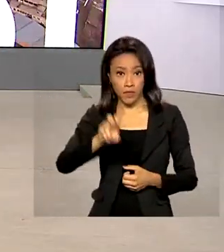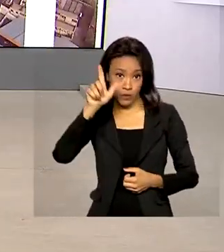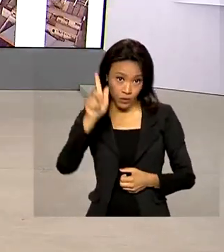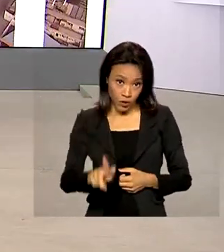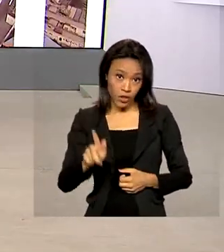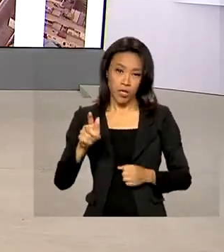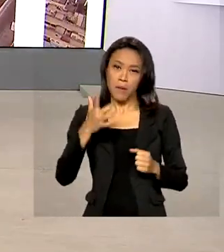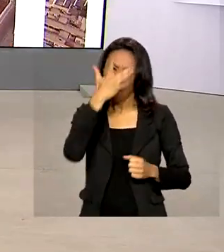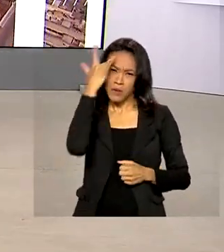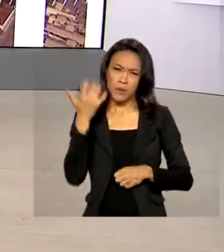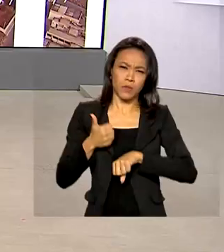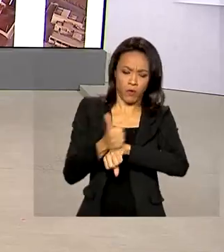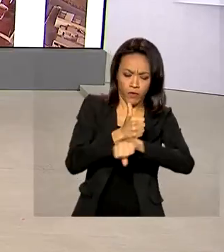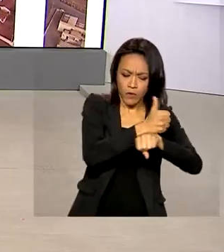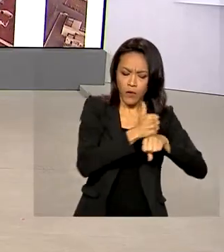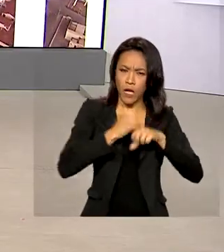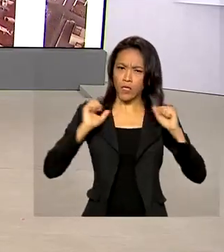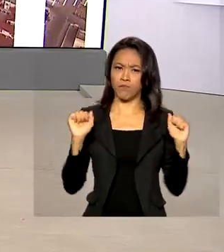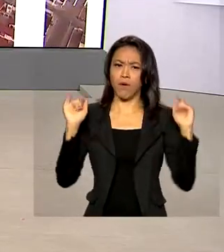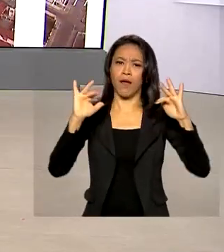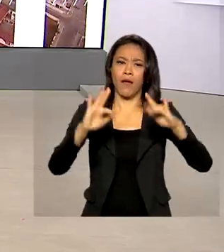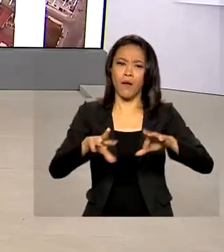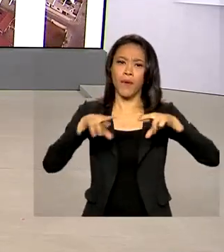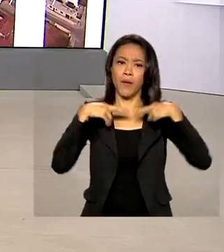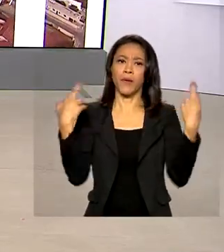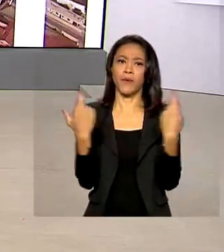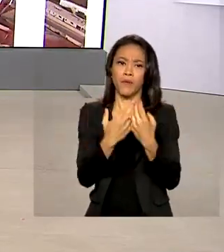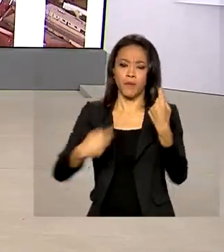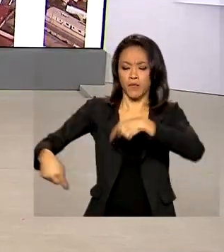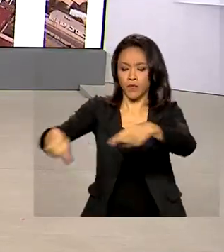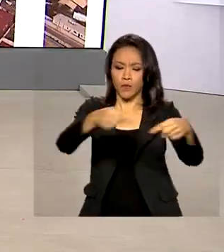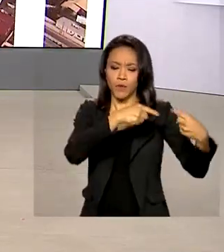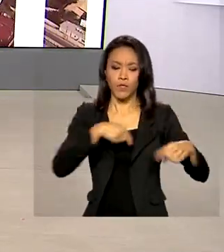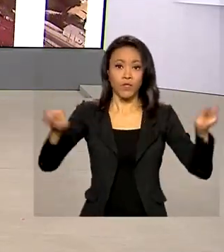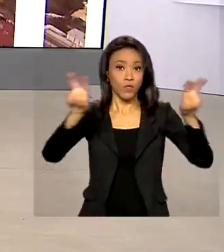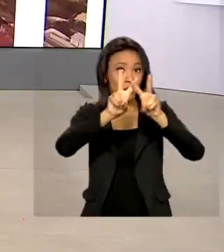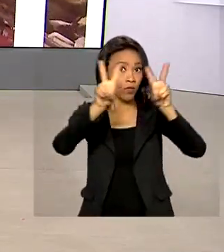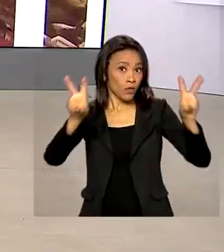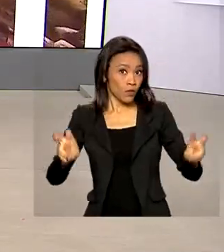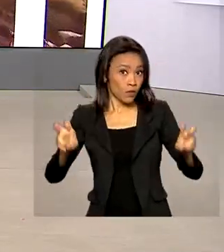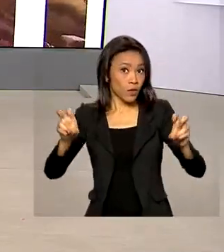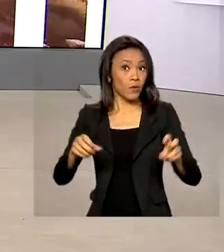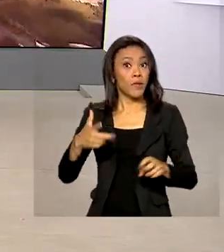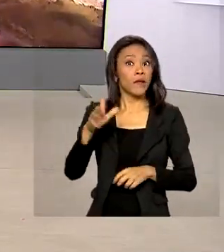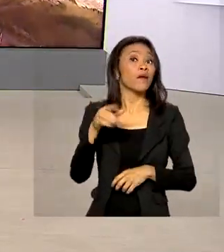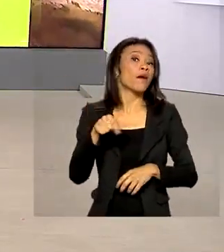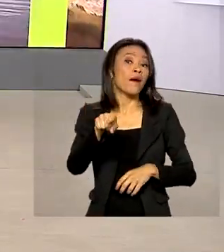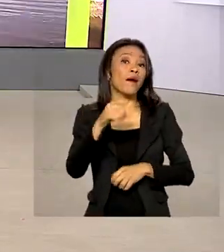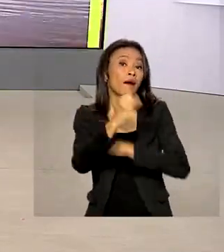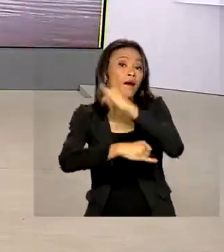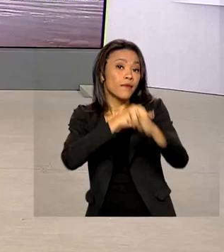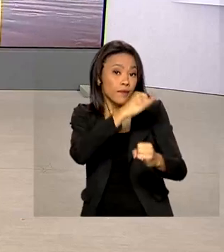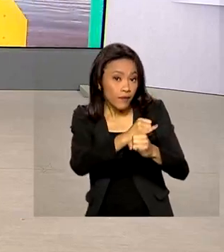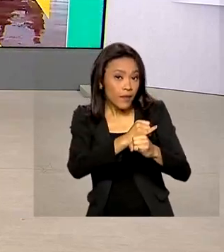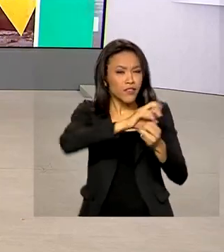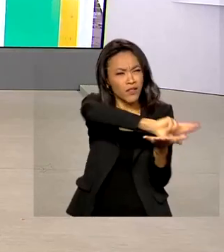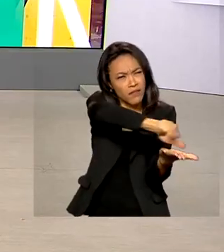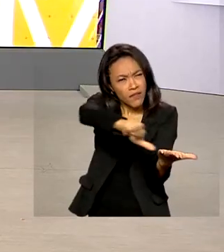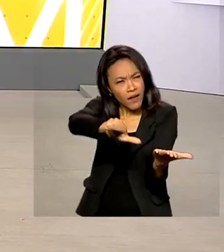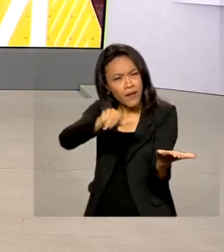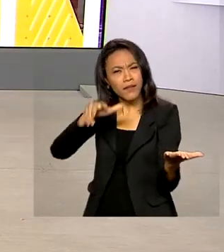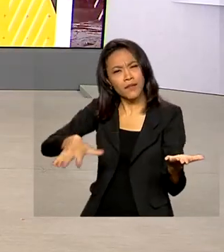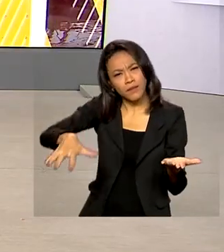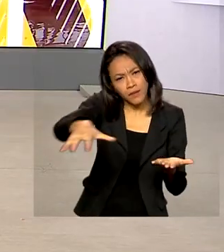se reuniram para debater os benefícios da nova geração de internet em diferentes segmentos, além de apresentar as